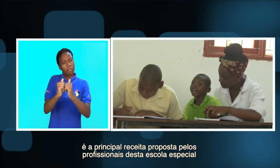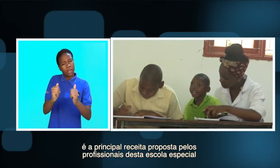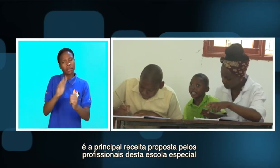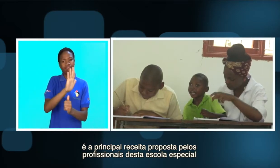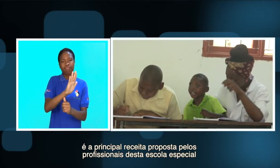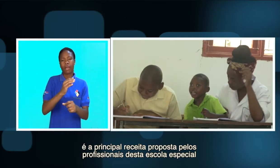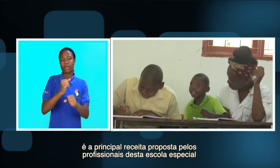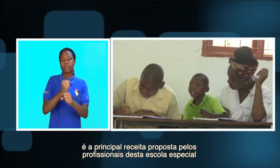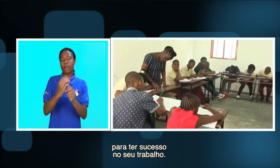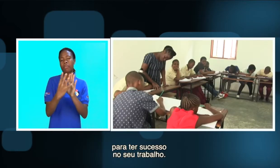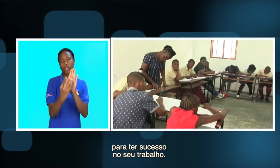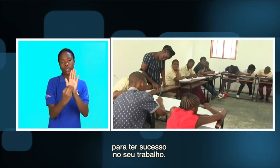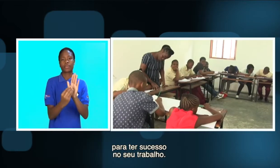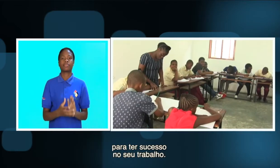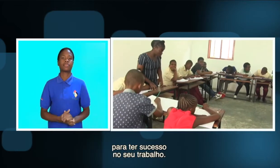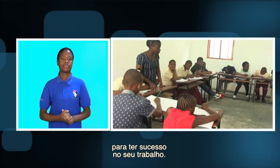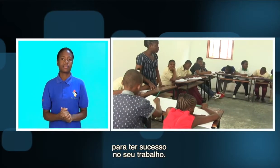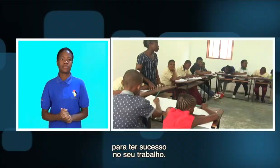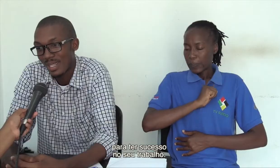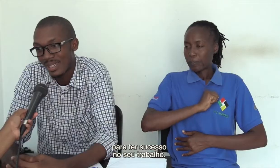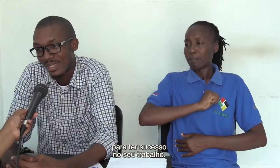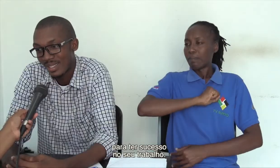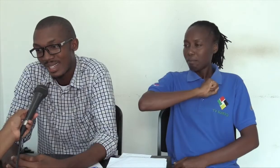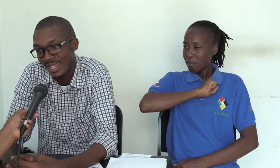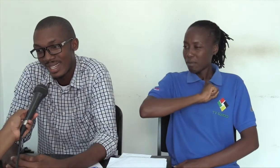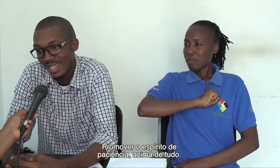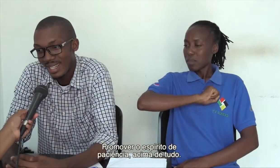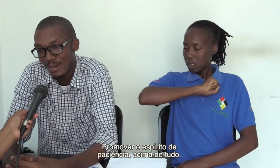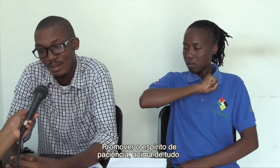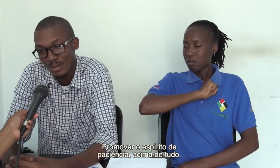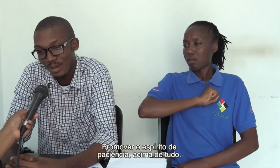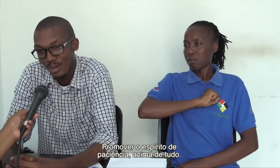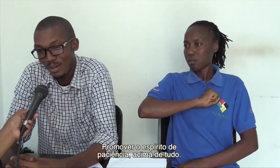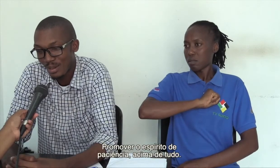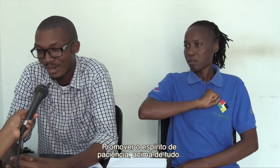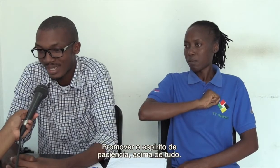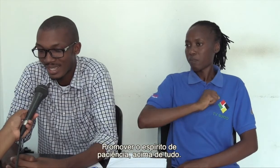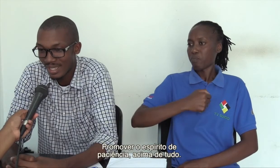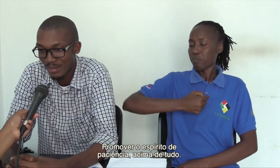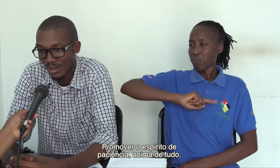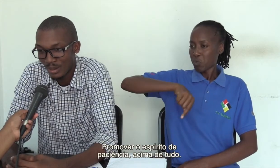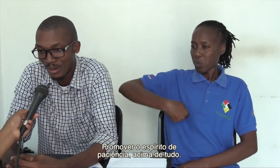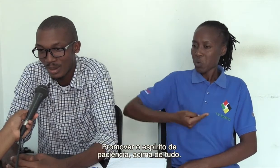especial para ter sucesso no seu trabalho. O é promover o espírito de paciência acima de tudo,